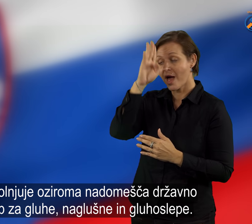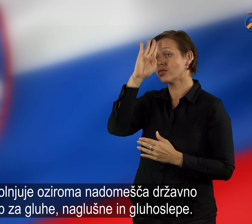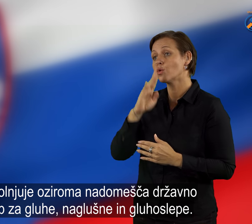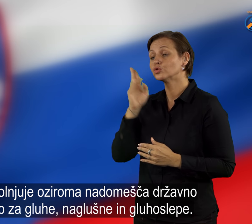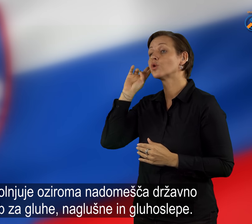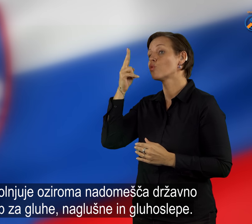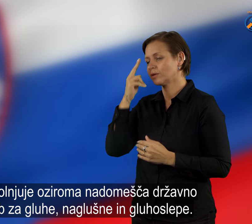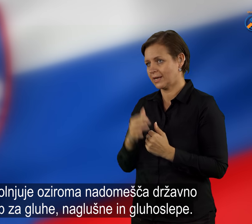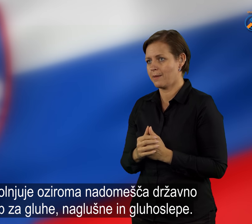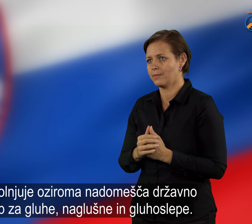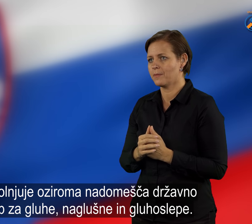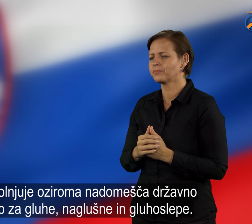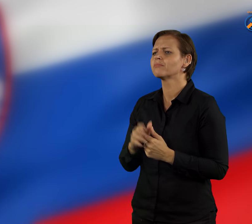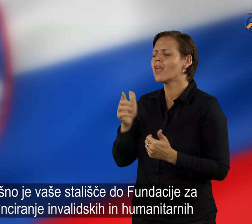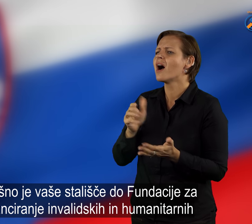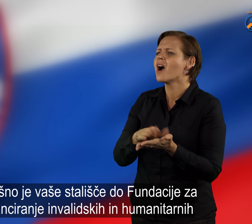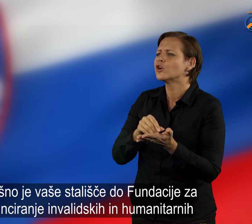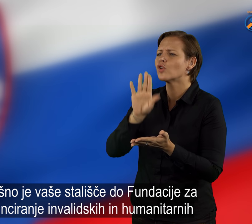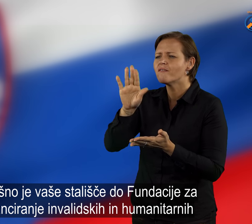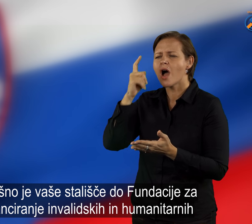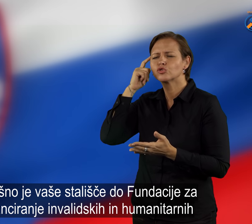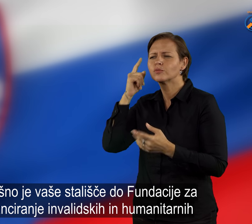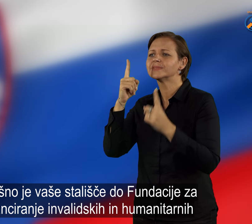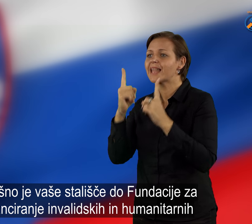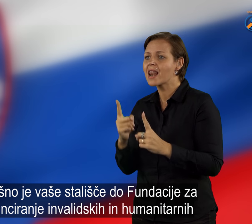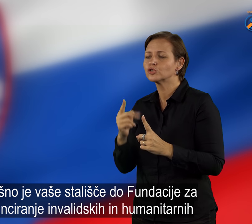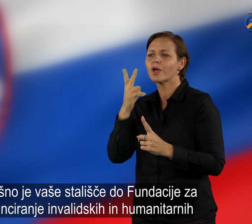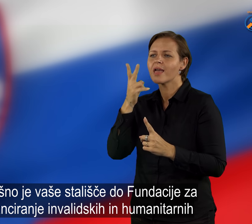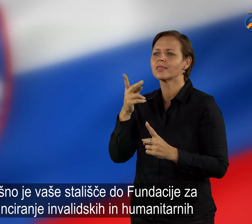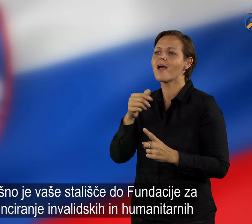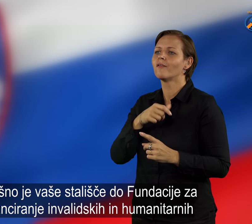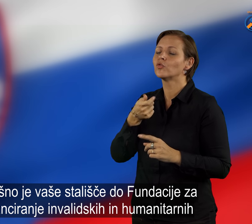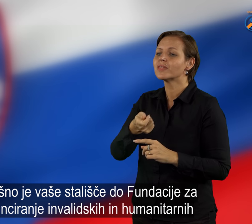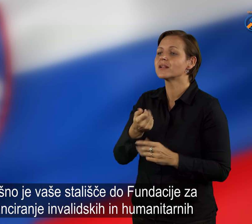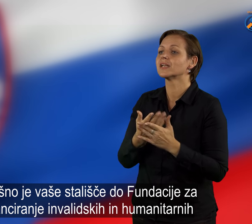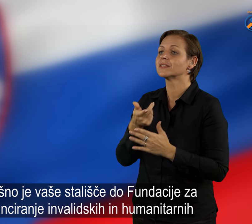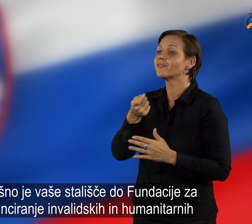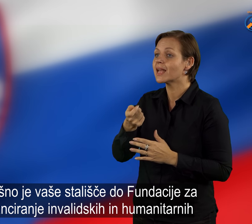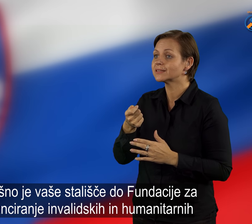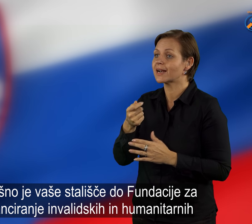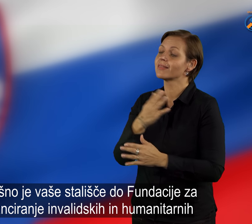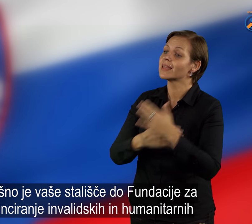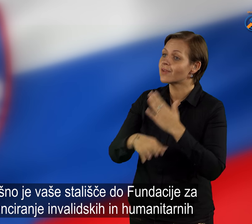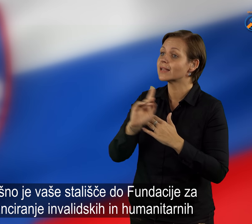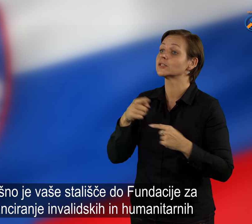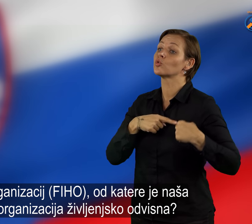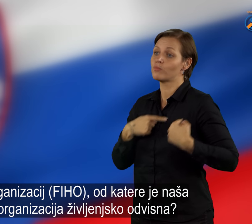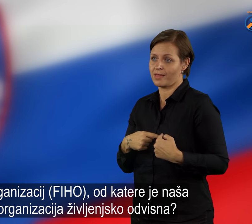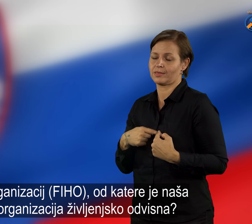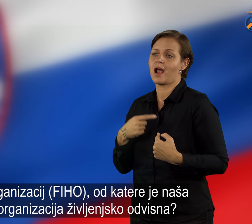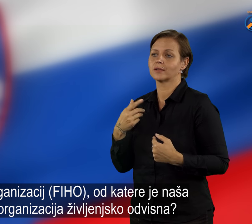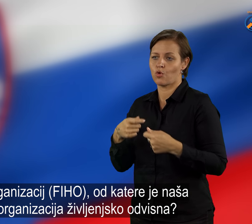gluhe, naglušne in gluhoslepe. Kakšno je vaše stališče do Fundacije za financiranje invalidskih in humanitarje